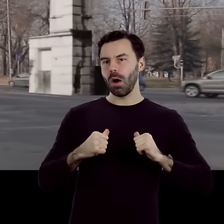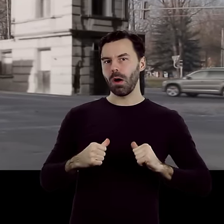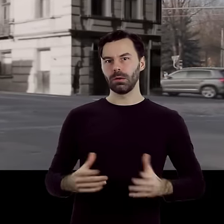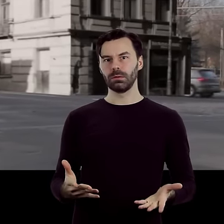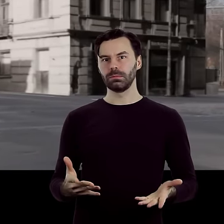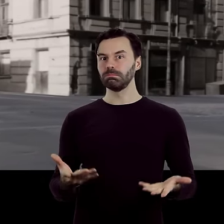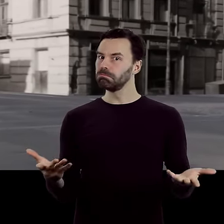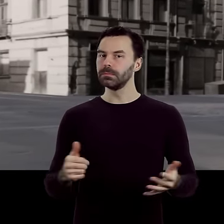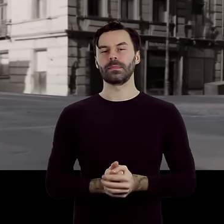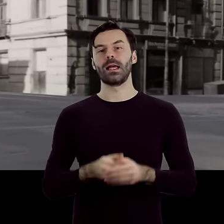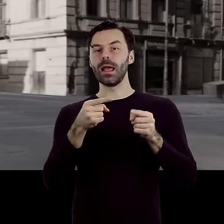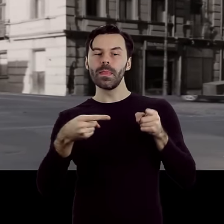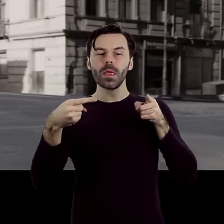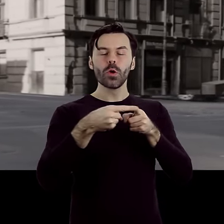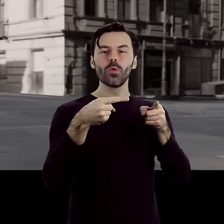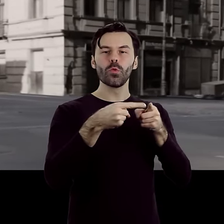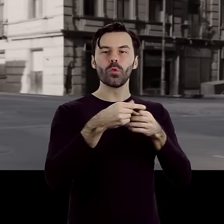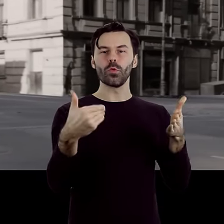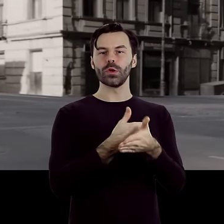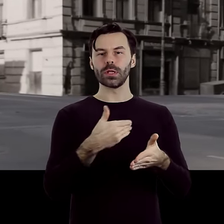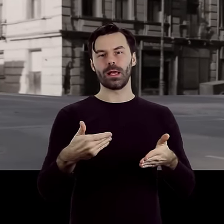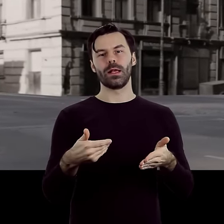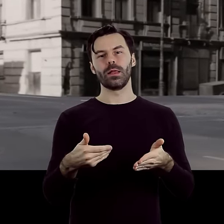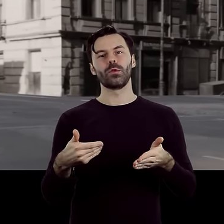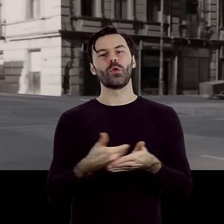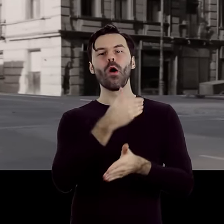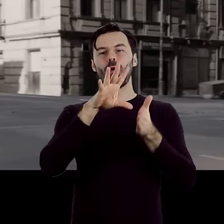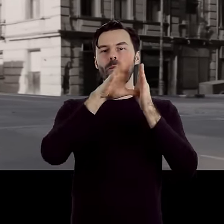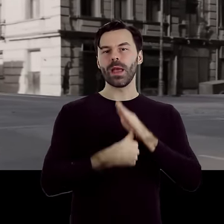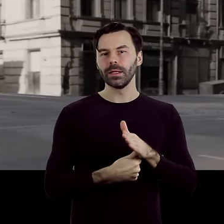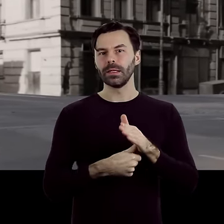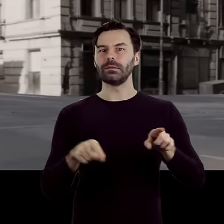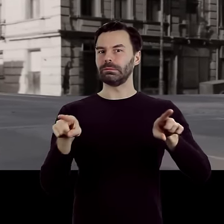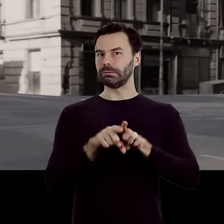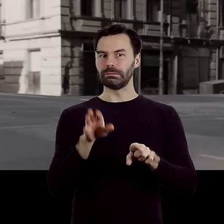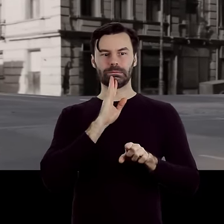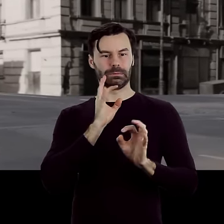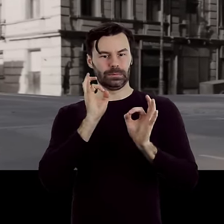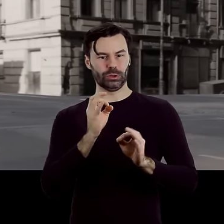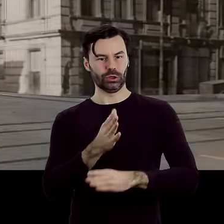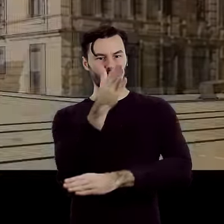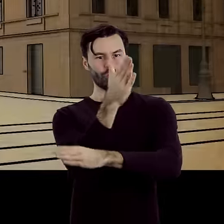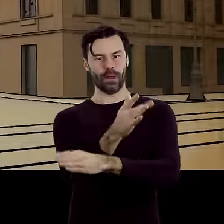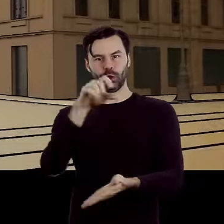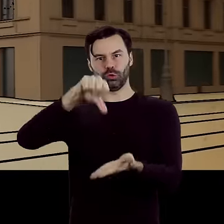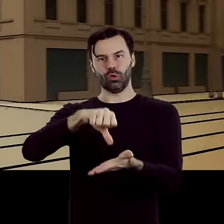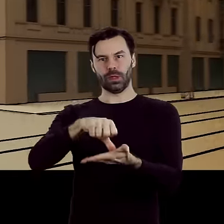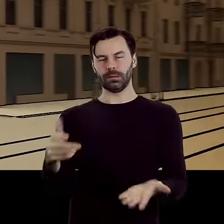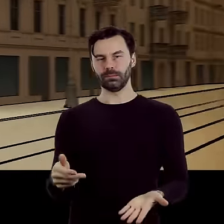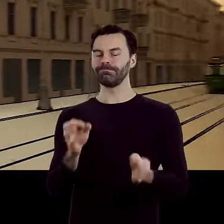Narożna kamienica przy Nowomiejskiej 16 dziś również stałaby na środku skrzyżowania. Przejdźmy teraz na